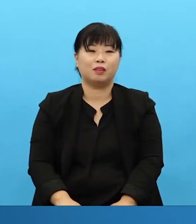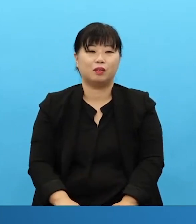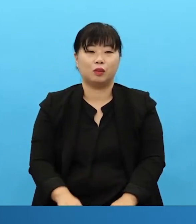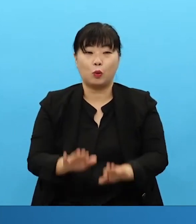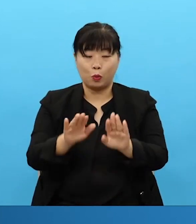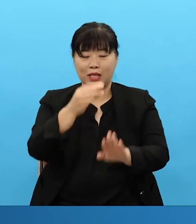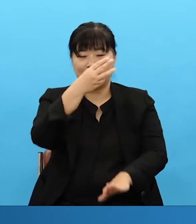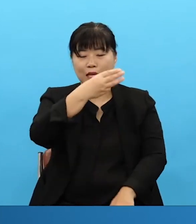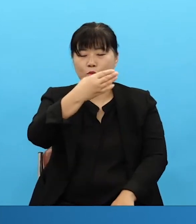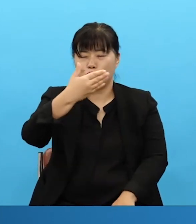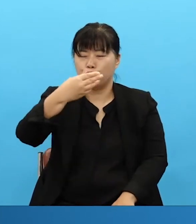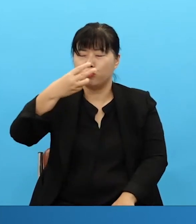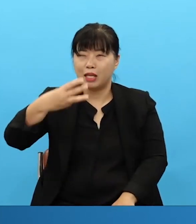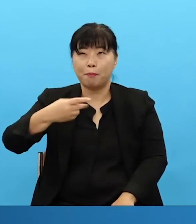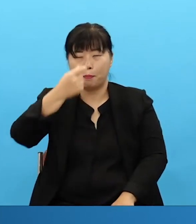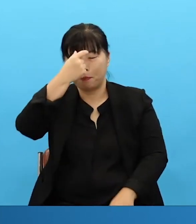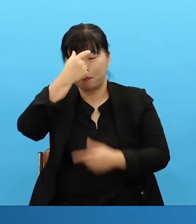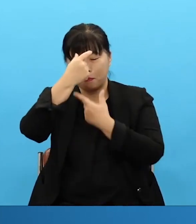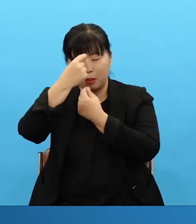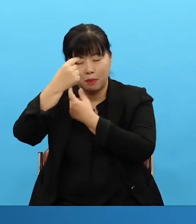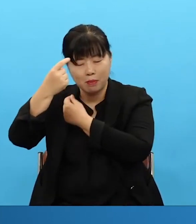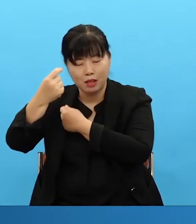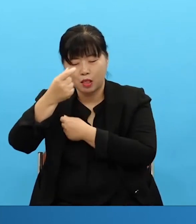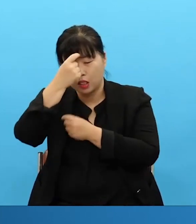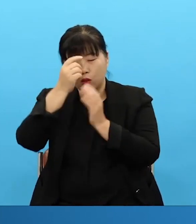So starting now it's okay to worry over this because you need to find it.